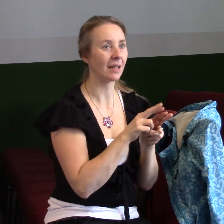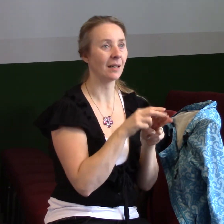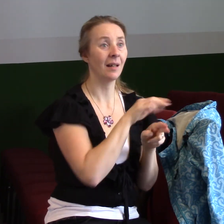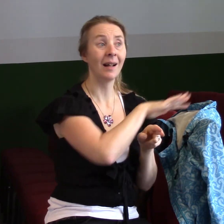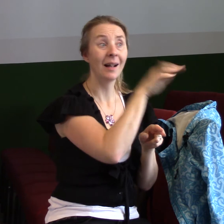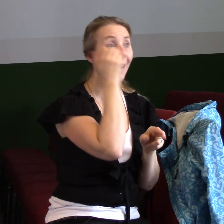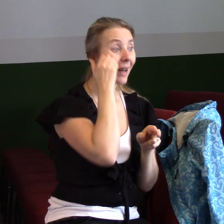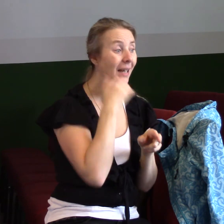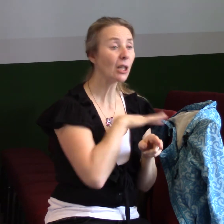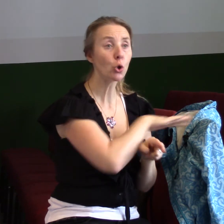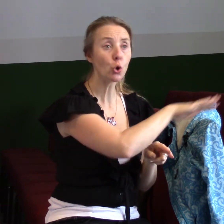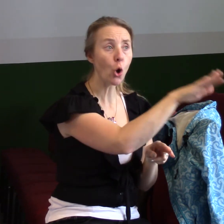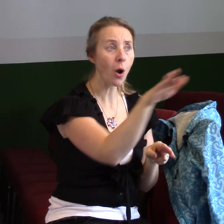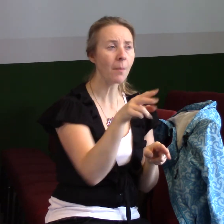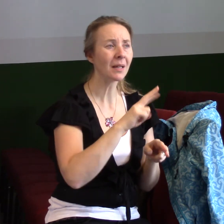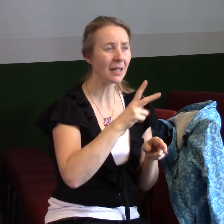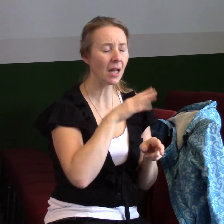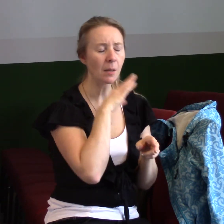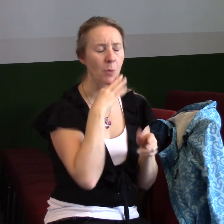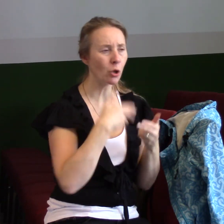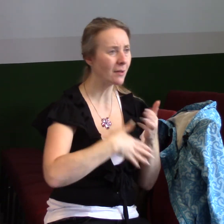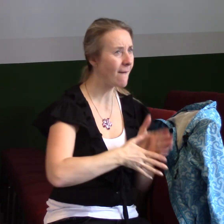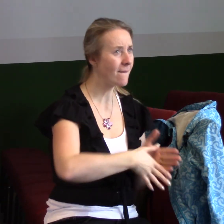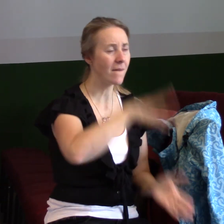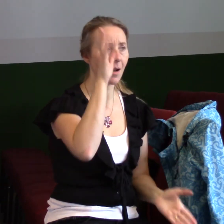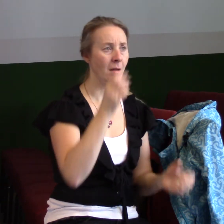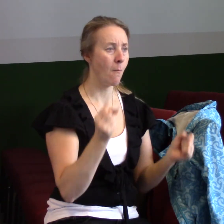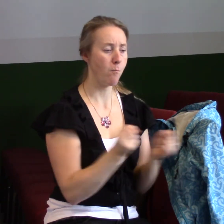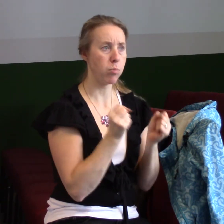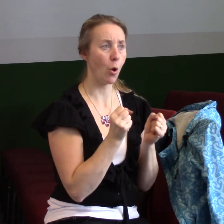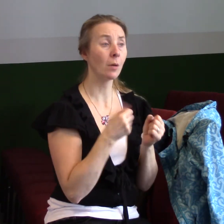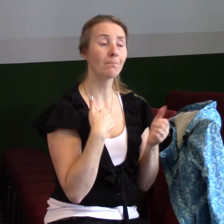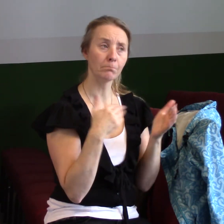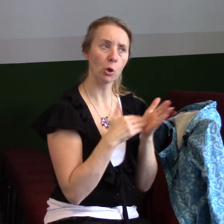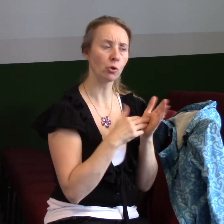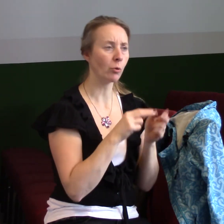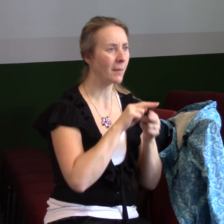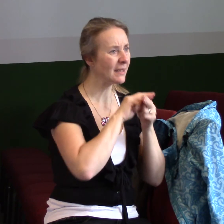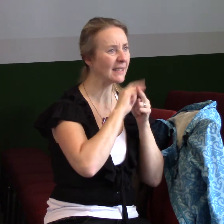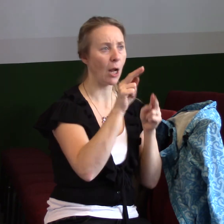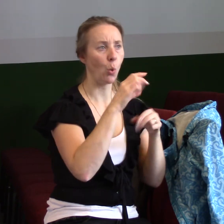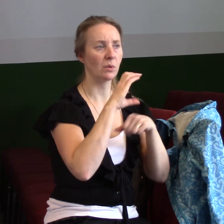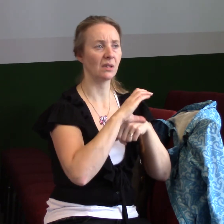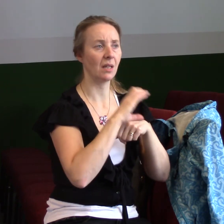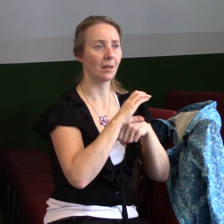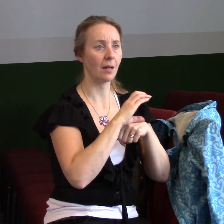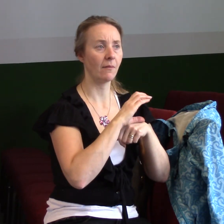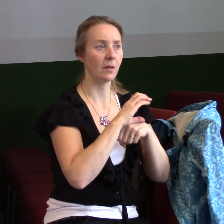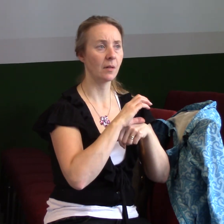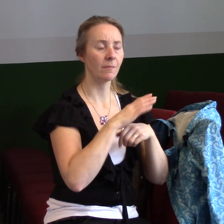tak velký boj, tak velký zápas v nějaké věci, že potřebujeme celou církev. Potřebujeme, aby prostě nás obklopil boží